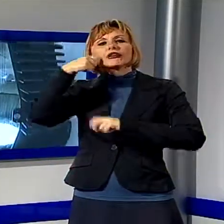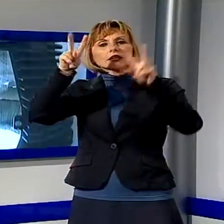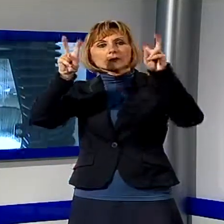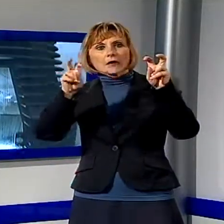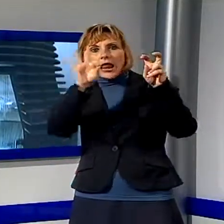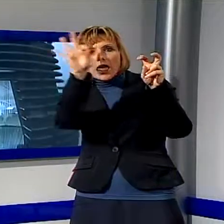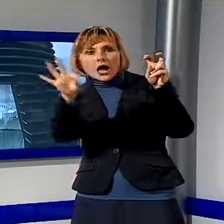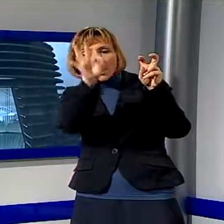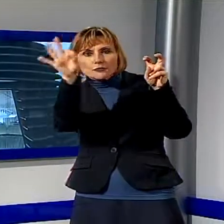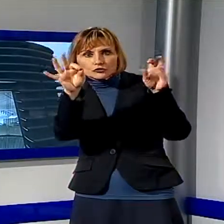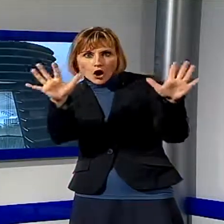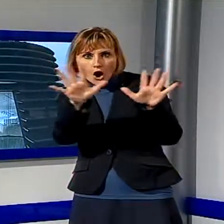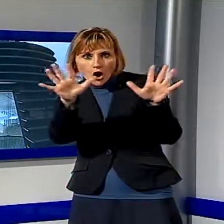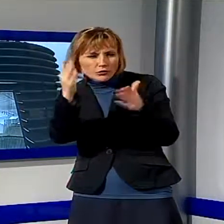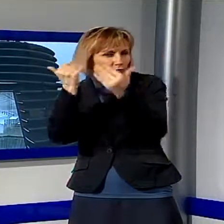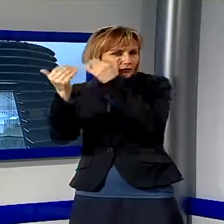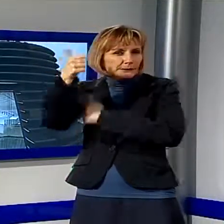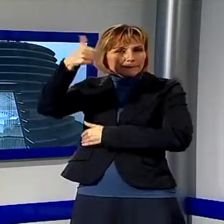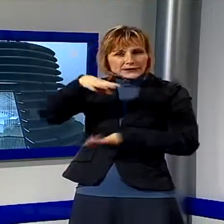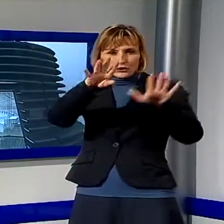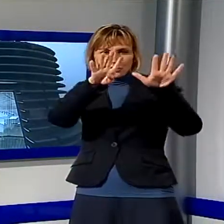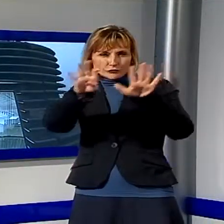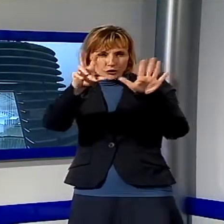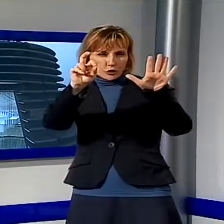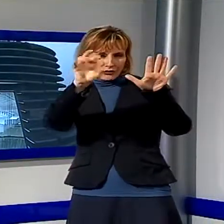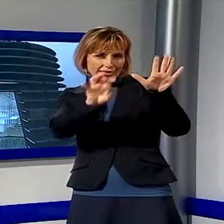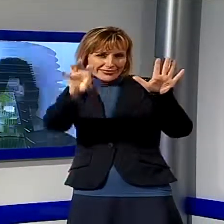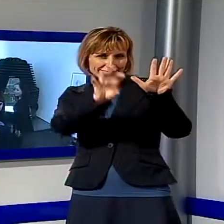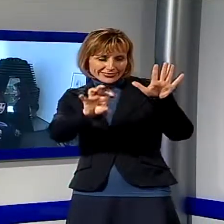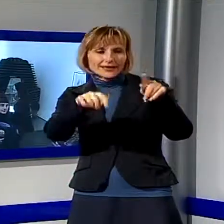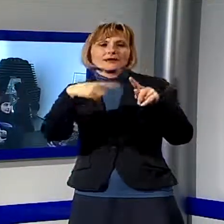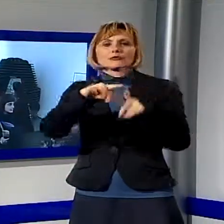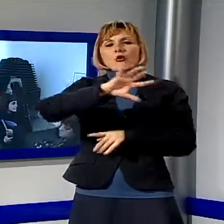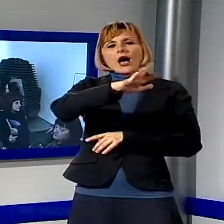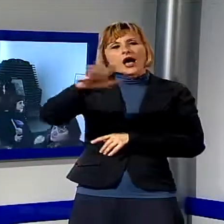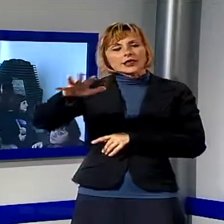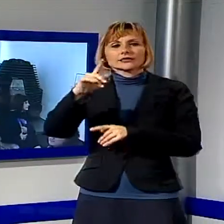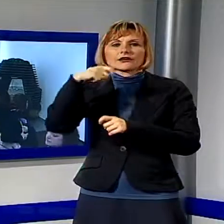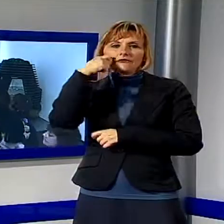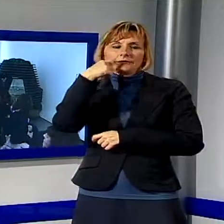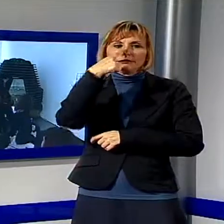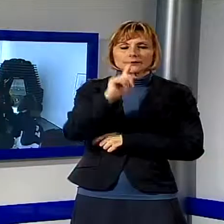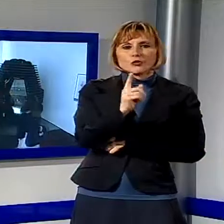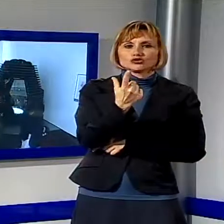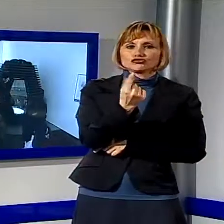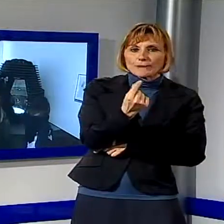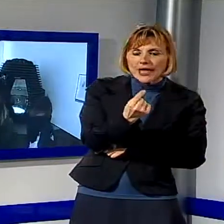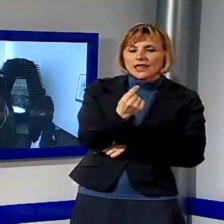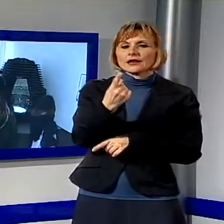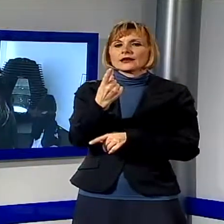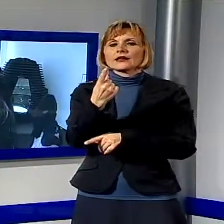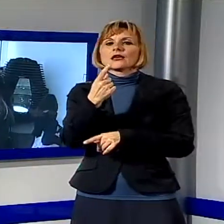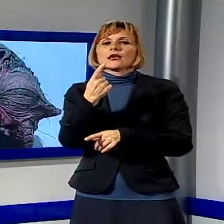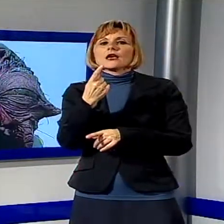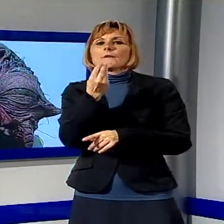horror più famosi degli anni Ottanta, per proseguire con gli effetti speciali di altri film cult come I Gemelli, Videodrome,